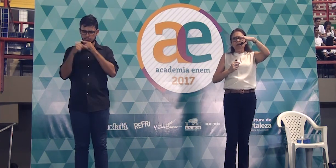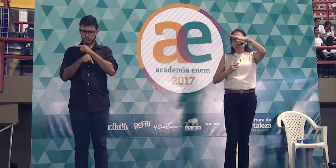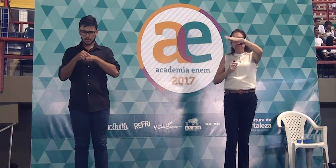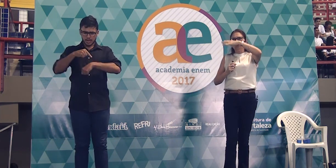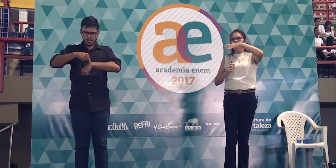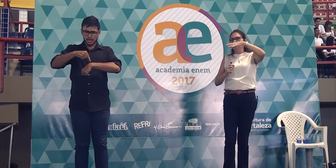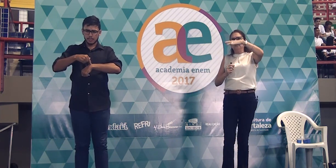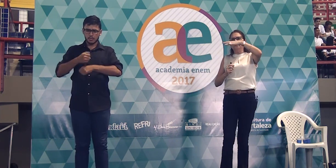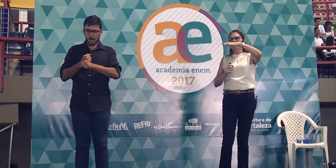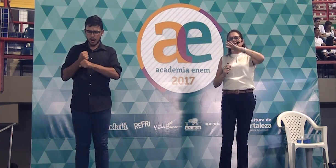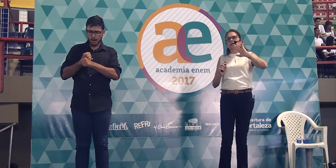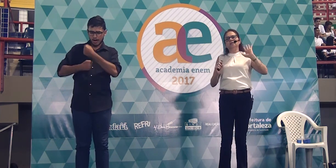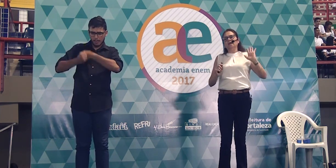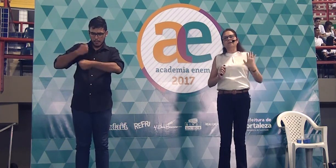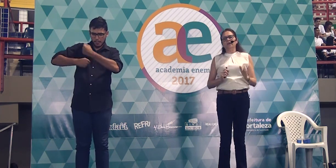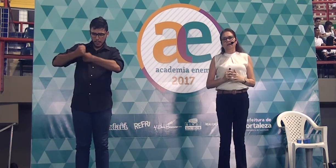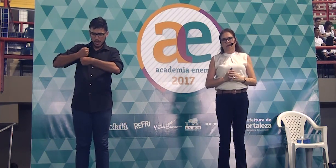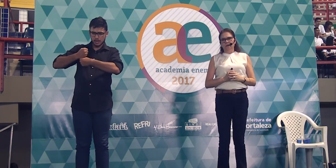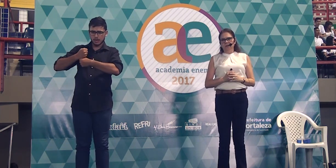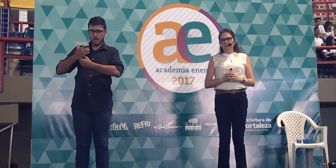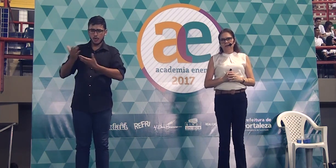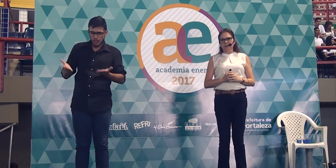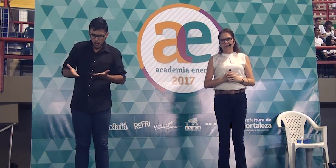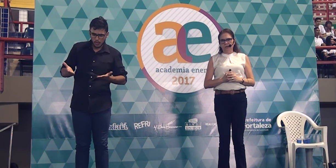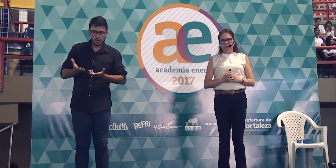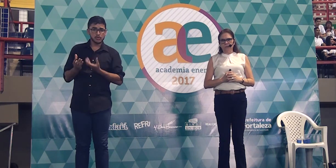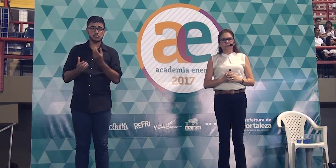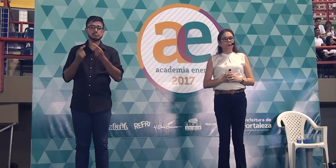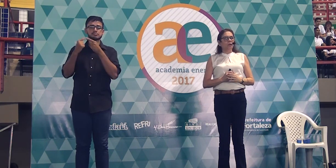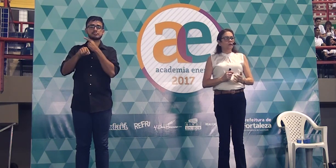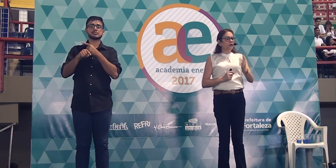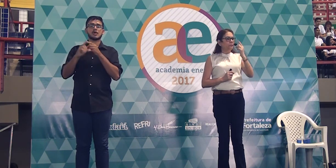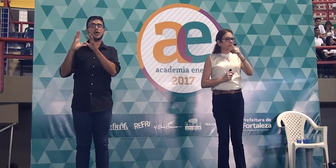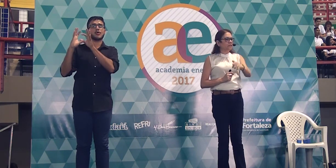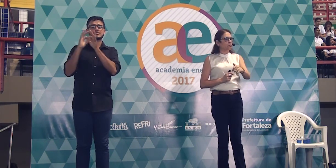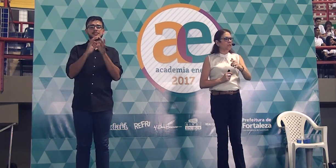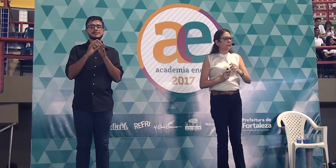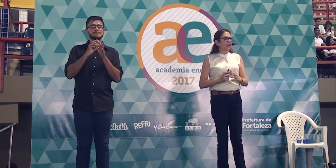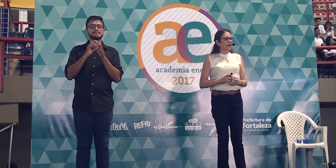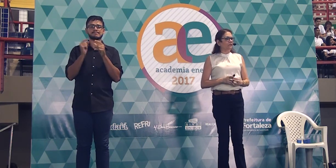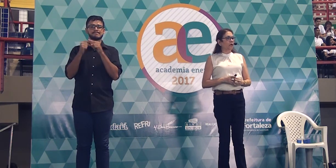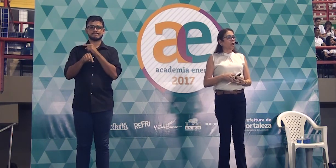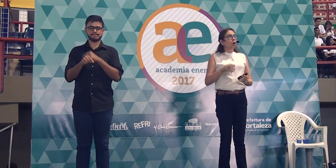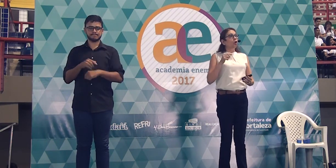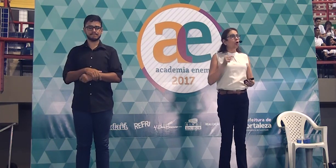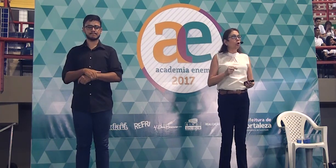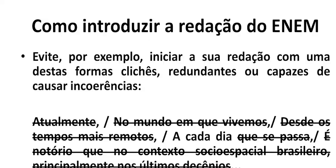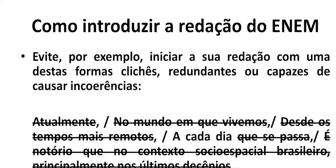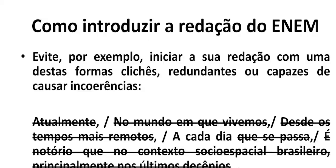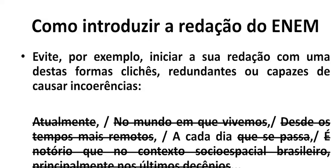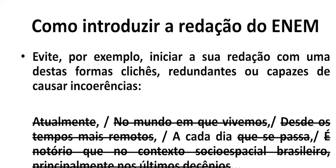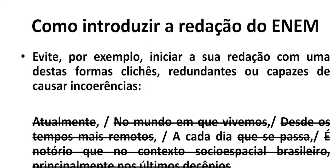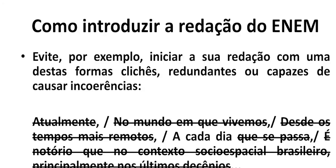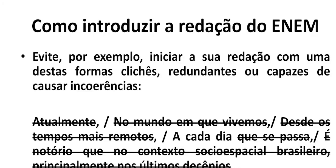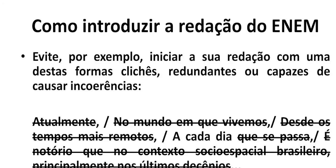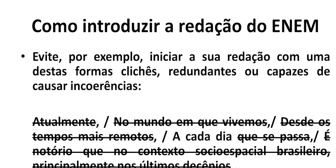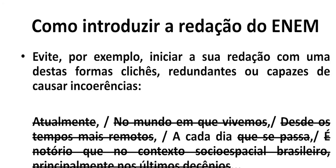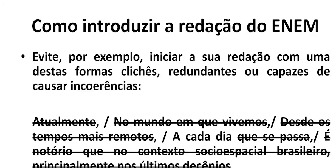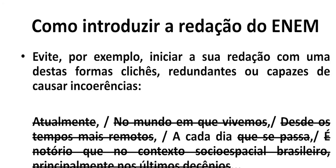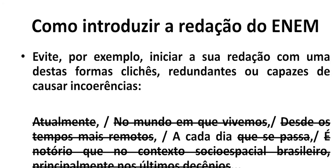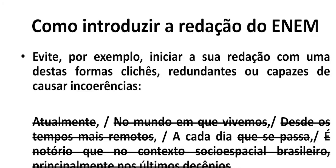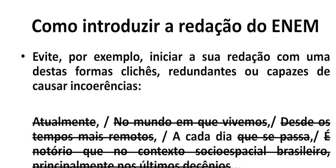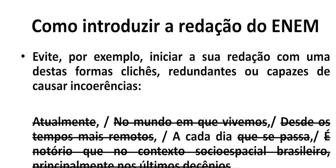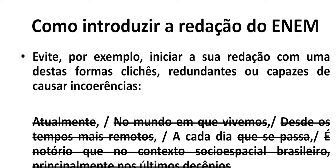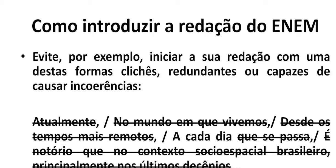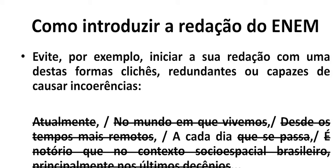sei de quanto tempo você se refere exatamente. Vamos para a segunda palavra. Como não